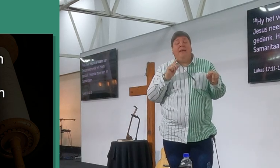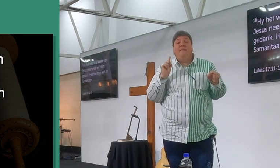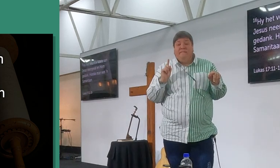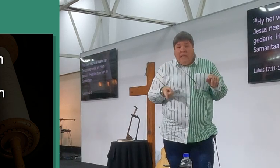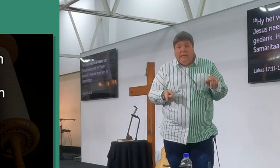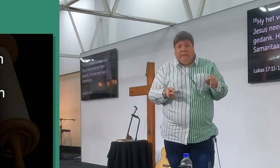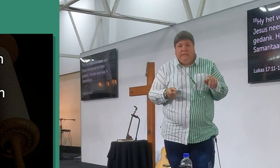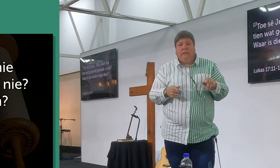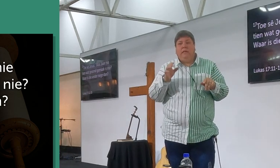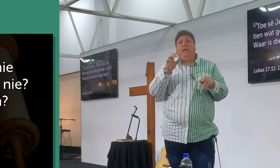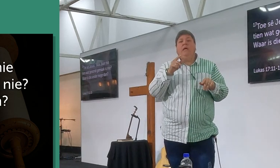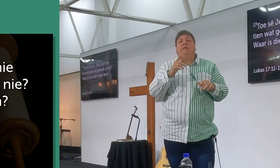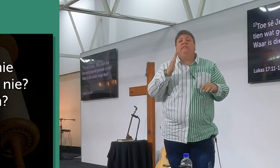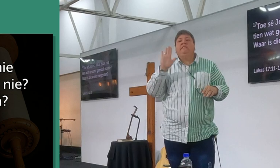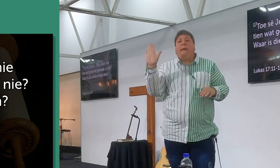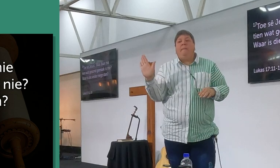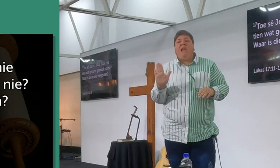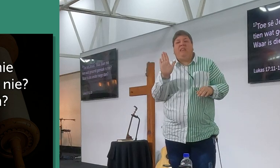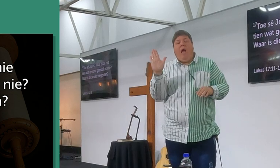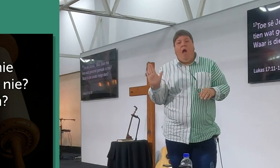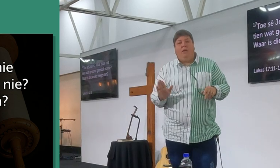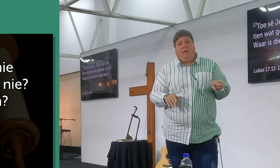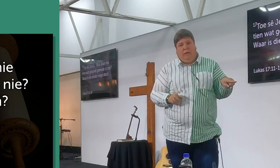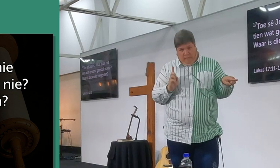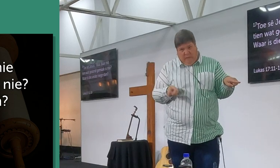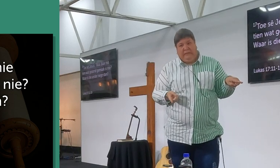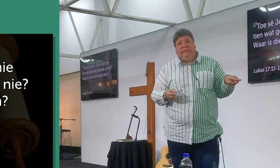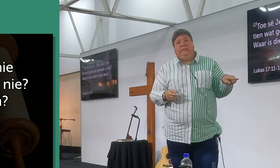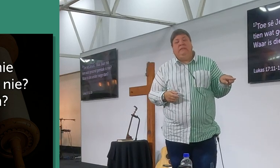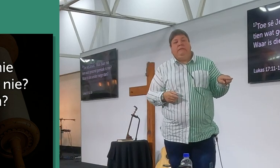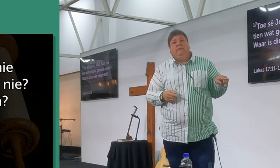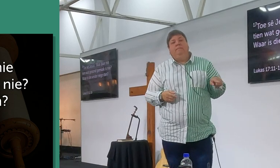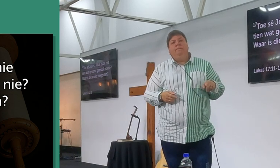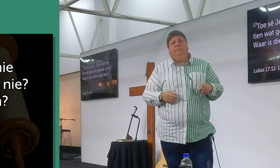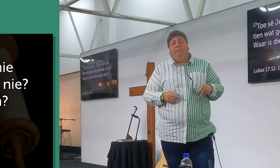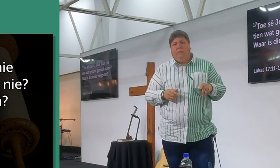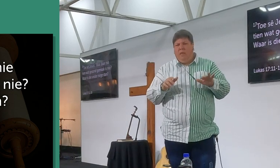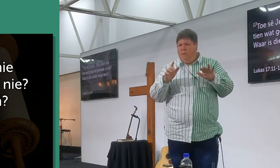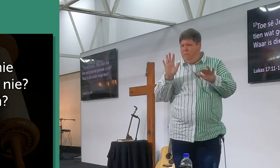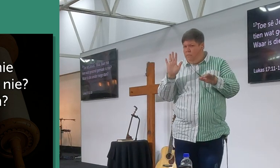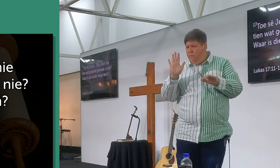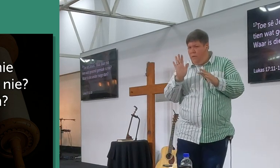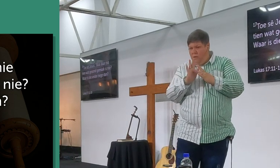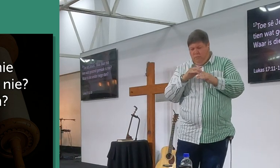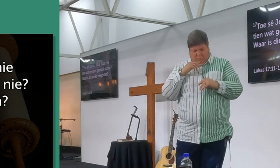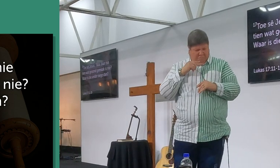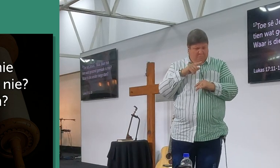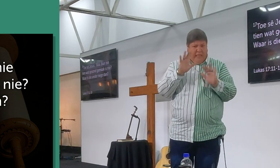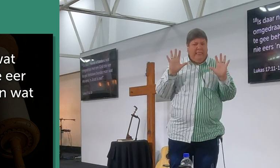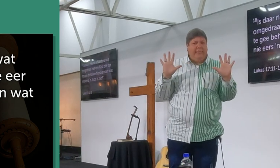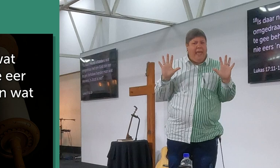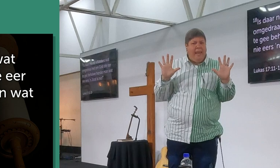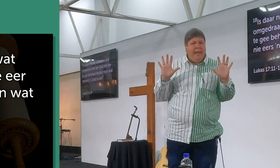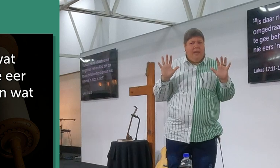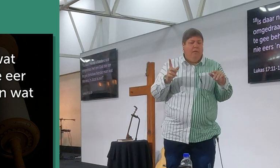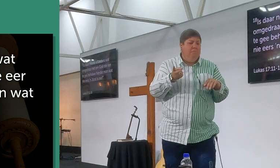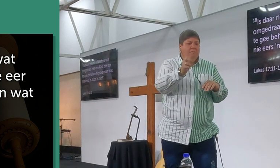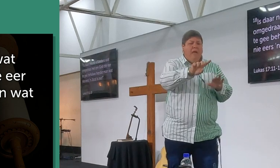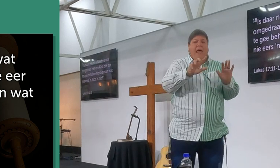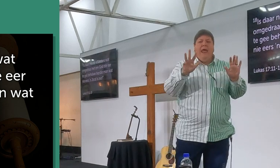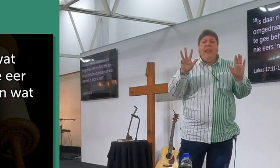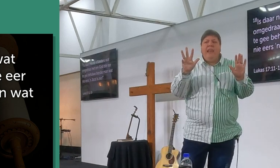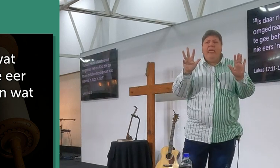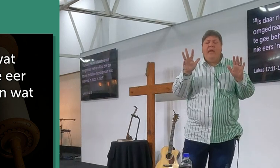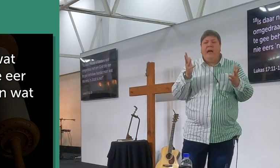een, Samaritaan, toe sê Jesus, was daar dan nie 10 wat gesond gemaakt is, nie, waar is die ander neerge dan,